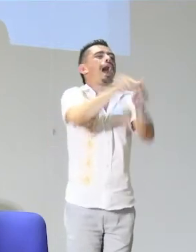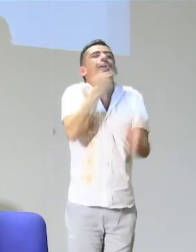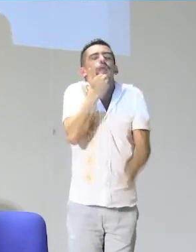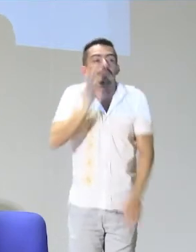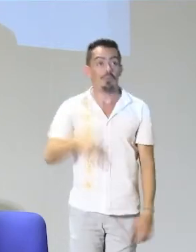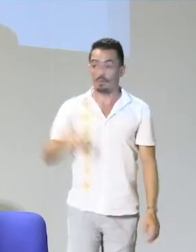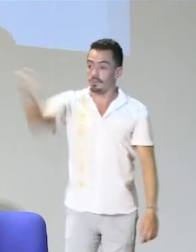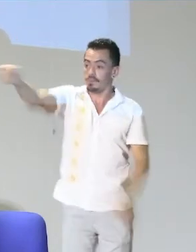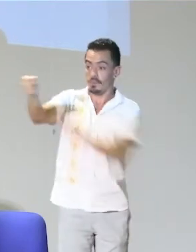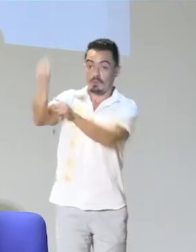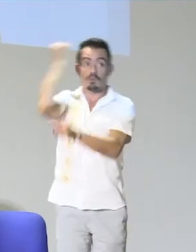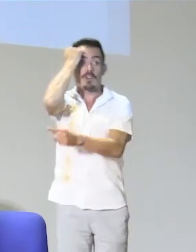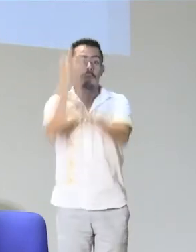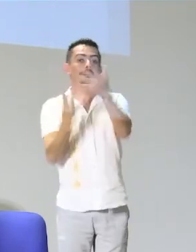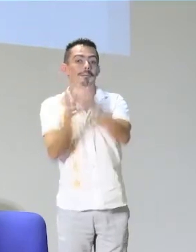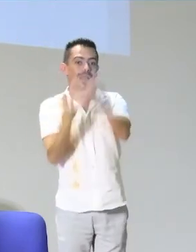lo ponen en un rol de modelo lingüístico.